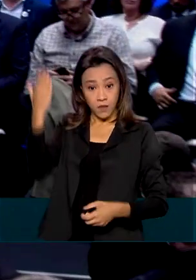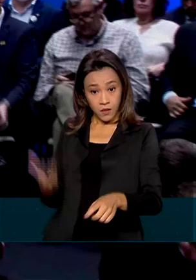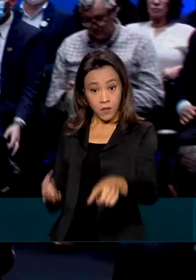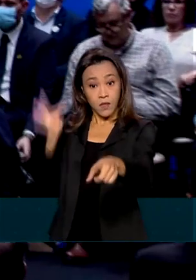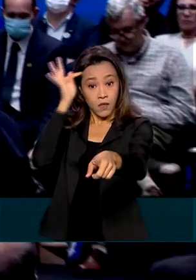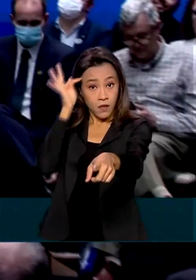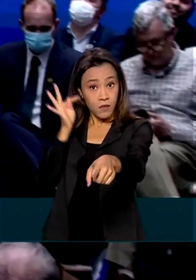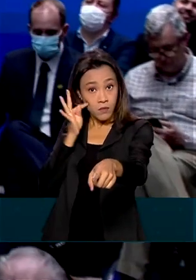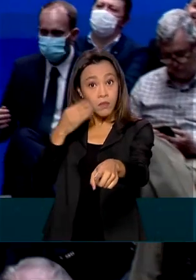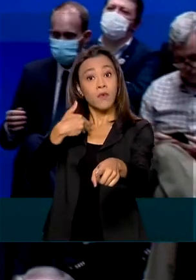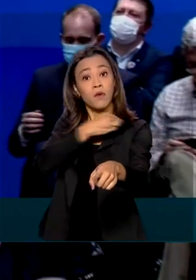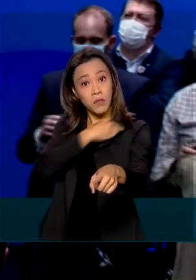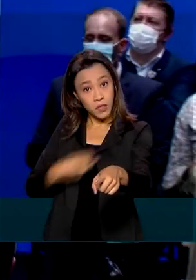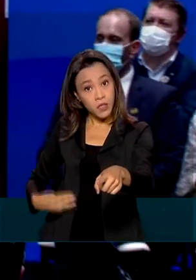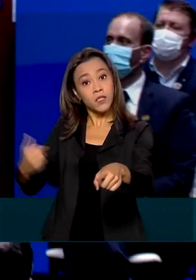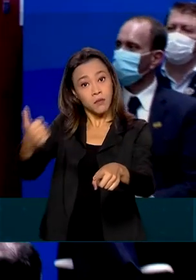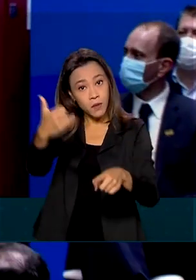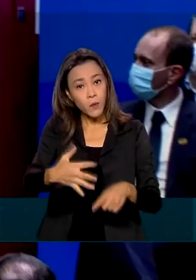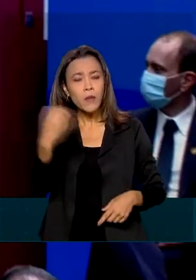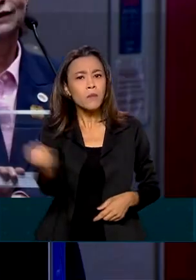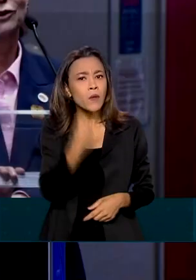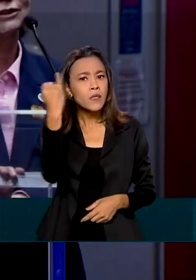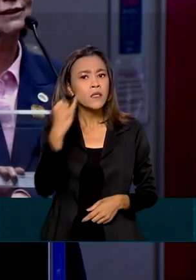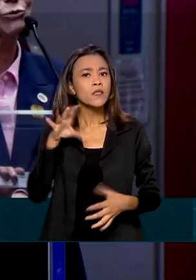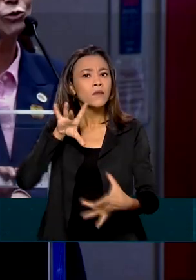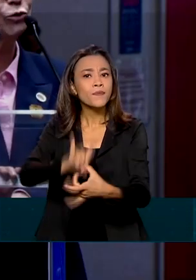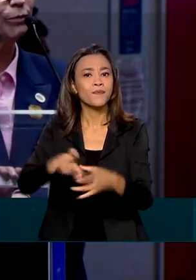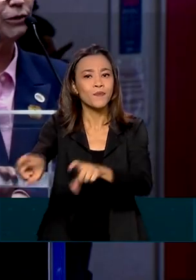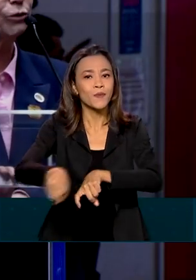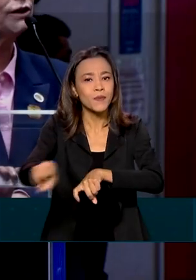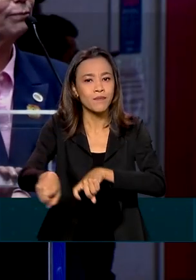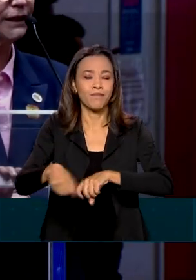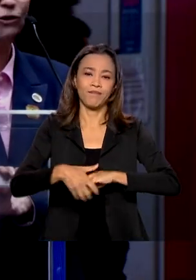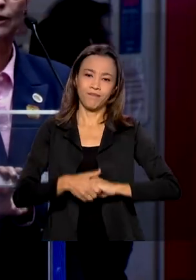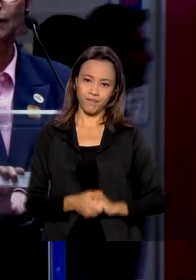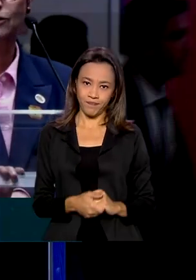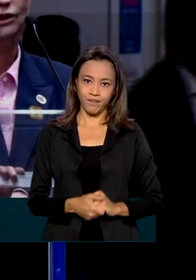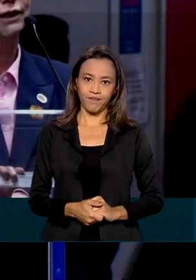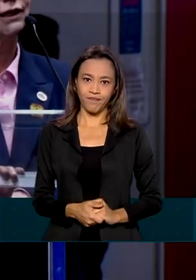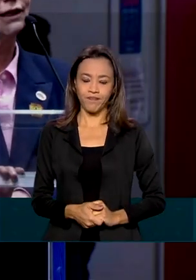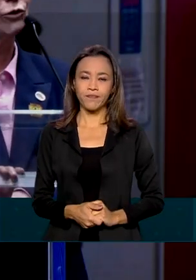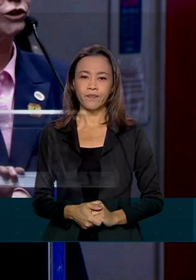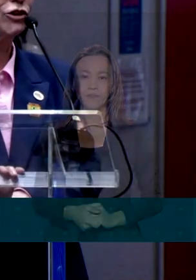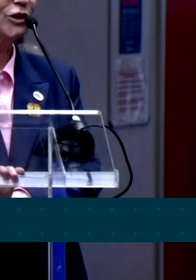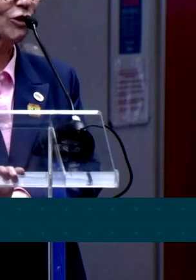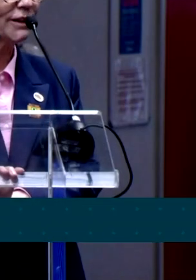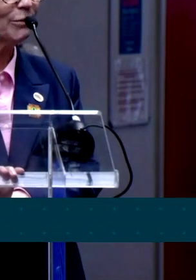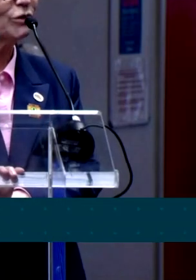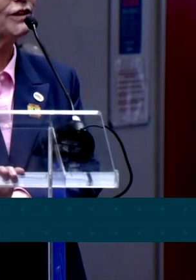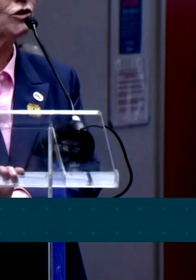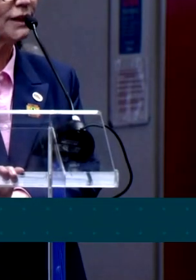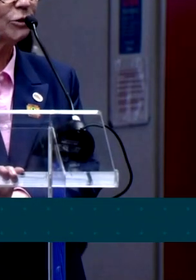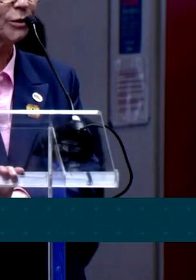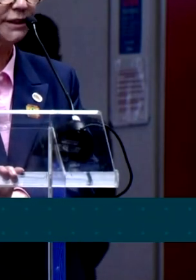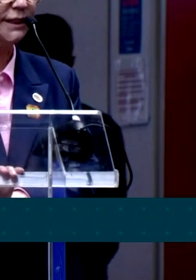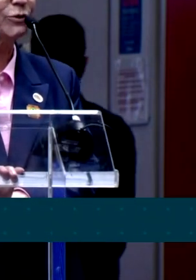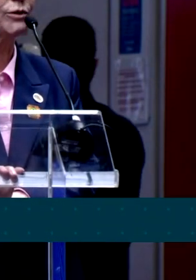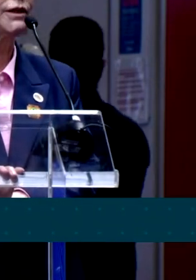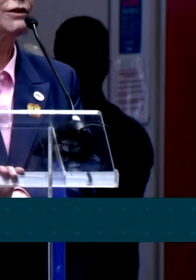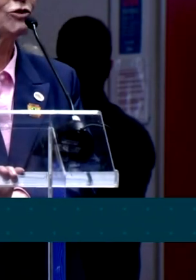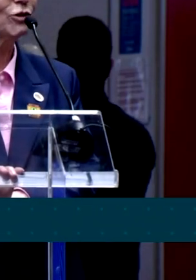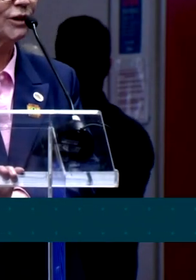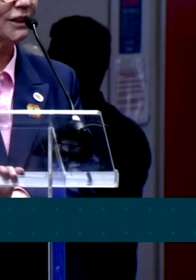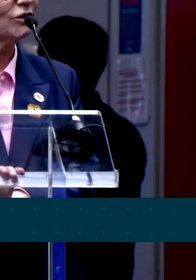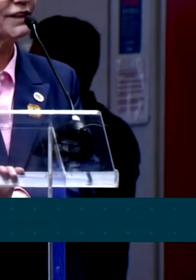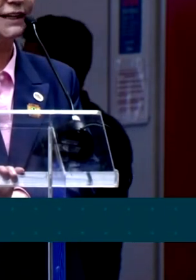destacou a importância da conectividade no campo. Nós temos um número muito impressionante, que hoje nós só temos 23%